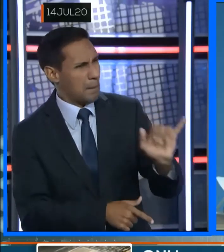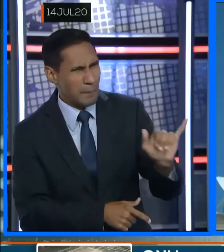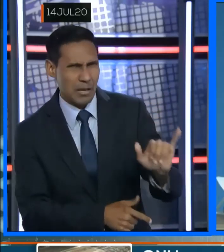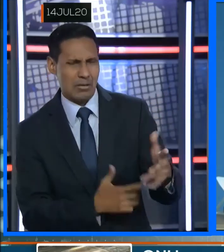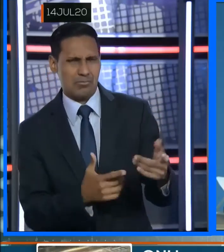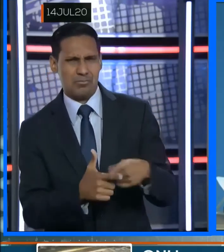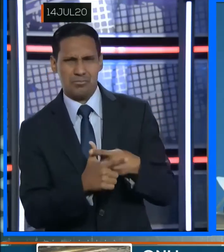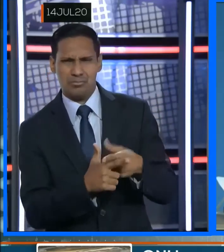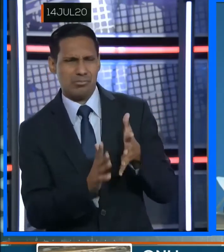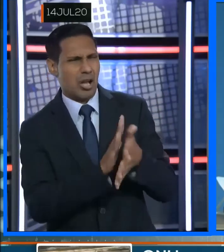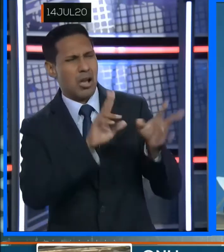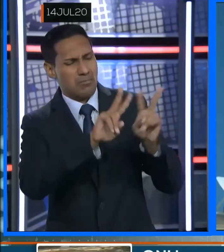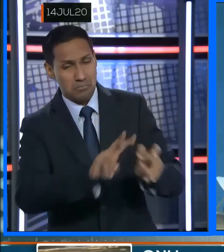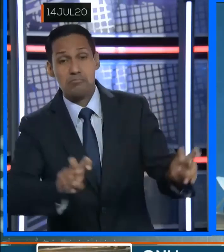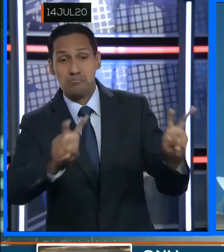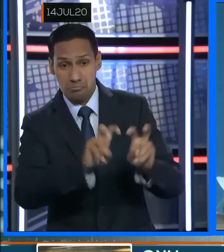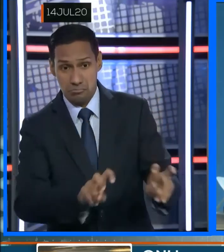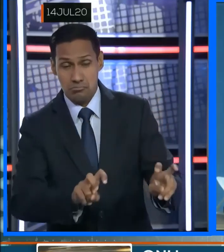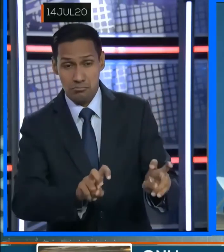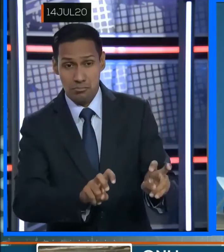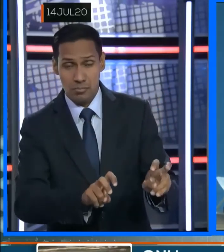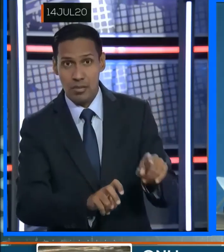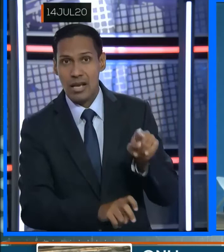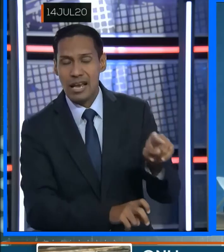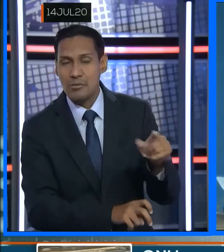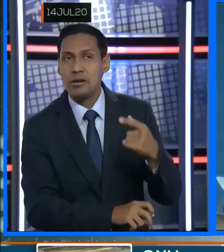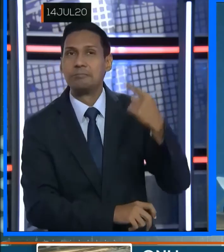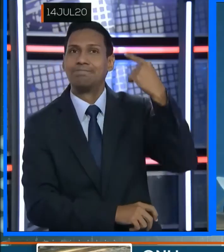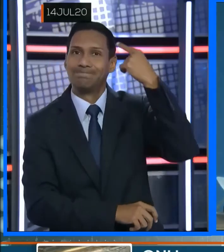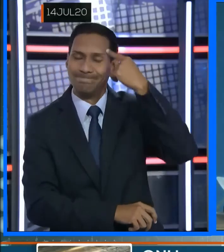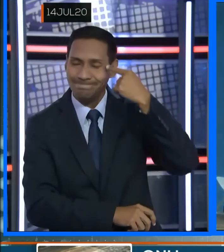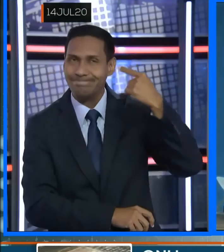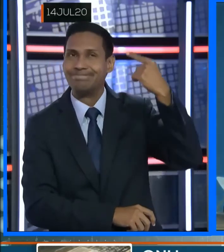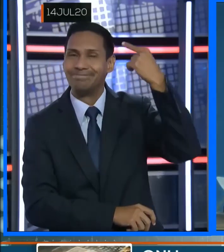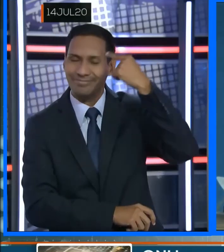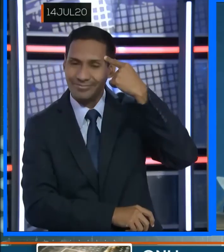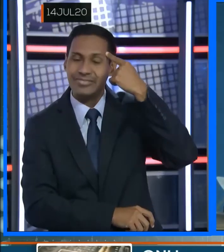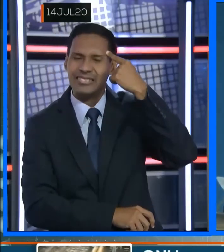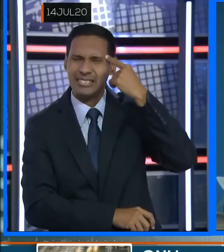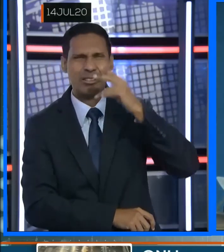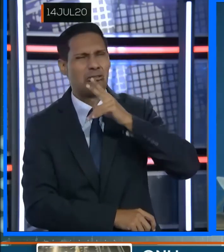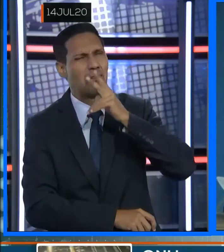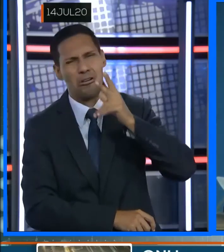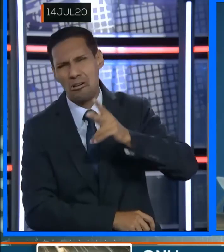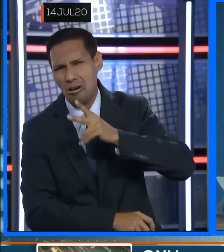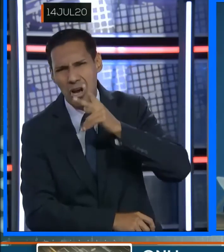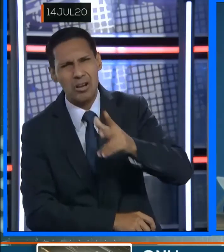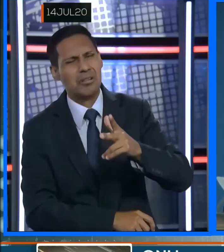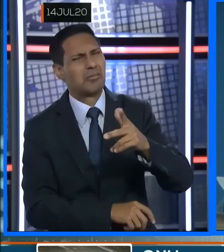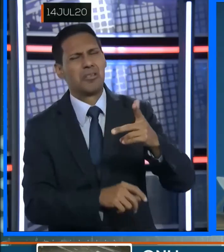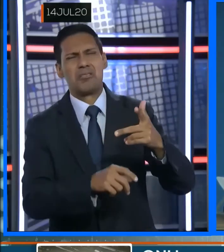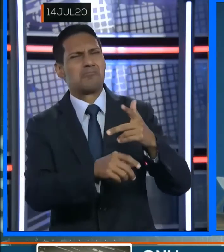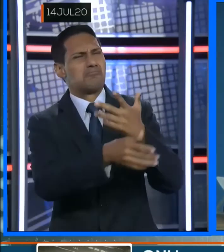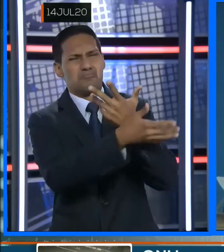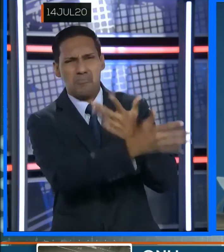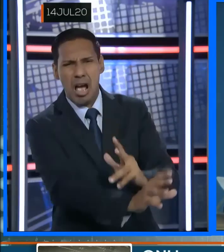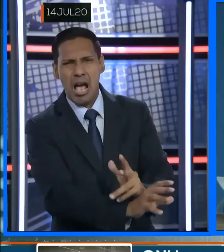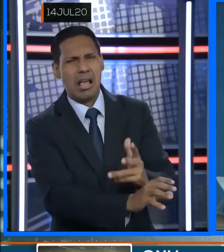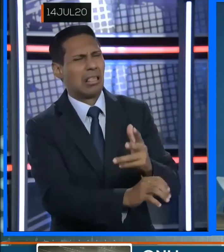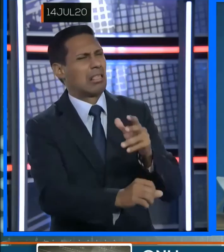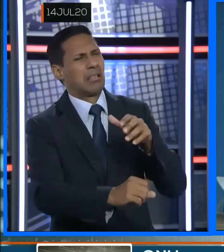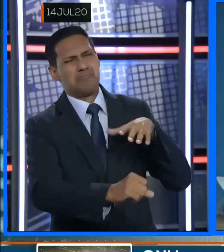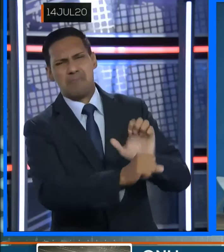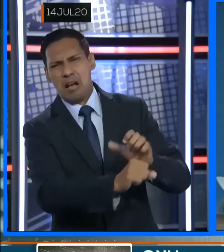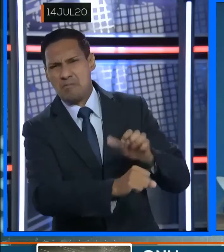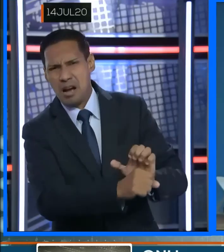realizado una investigación. Y es un recuerdo de los actos, terribles actos de violencia sexual que han cometido todas